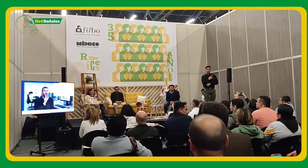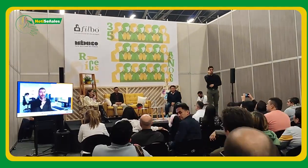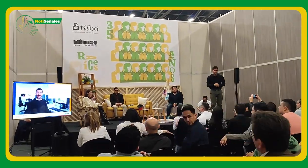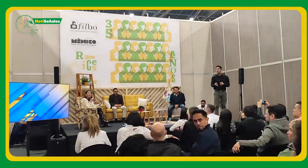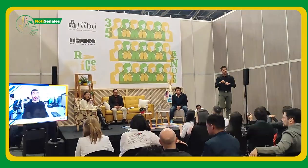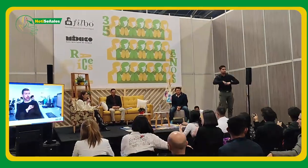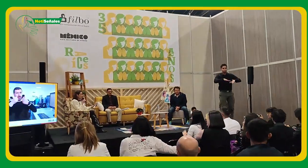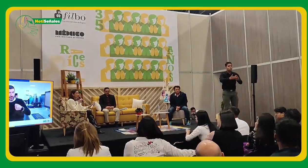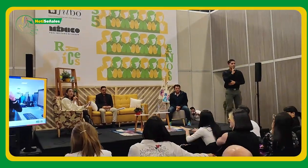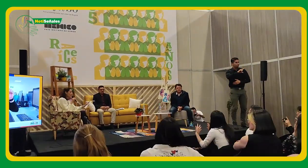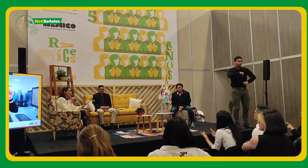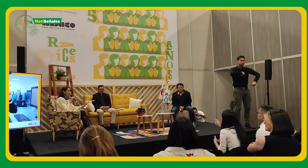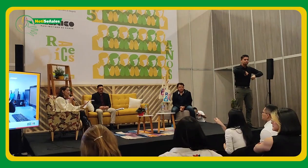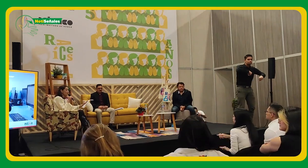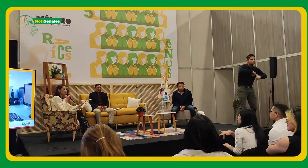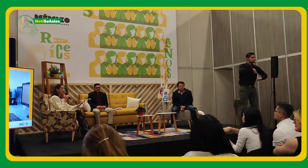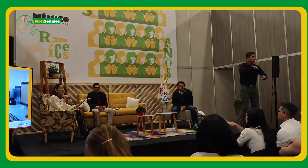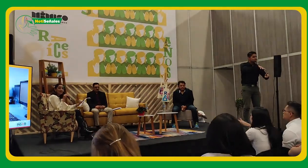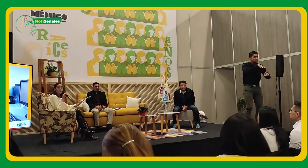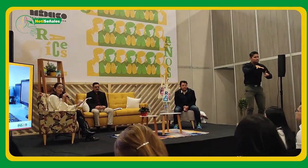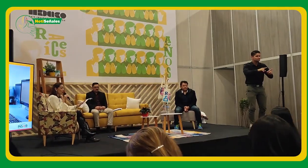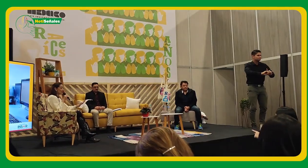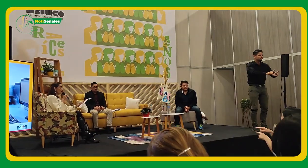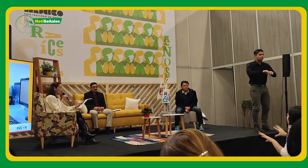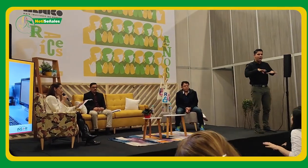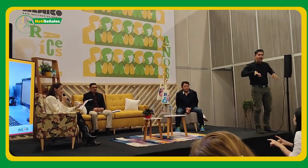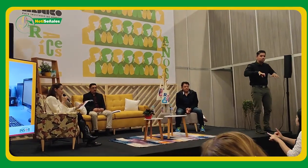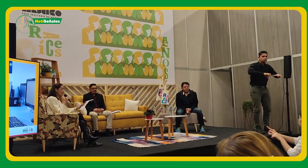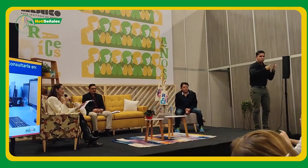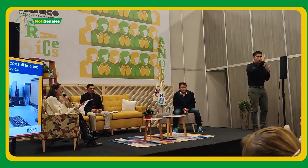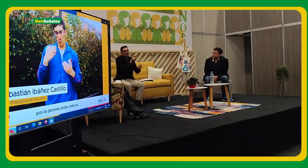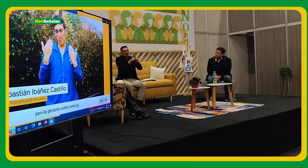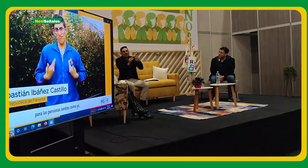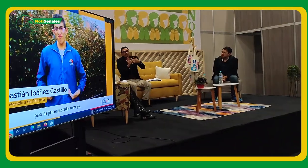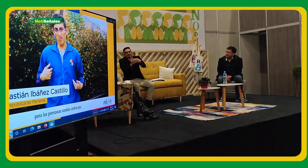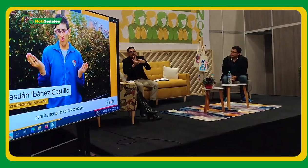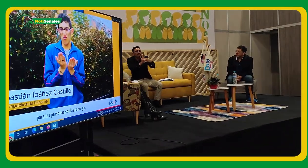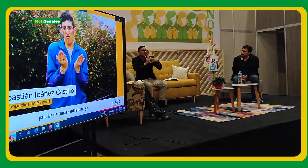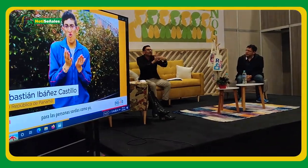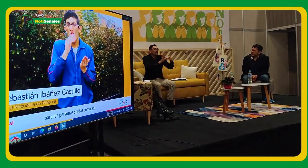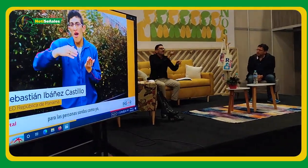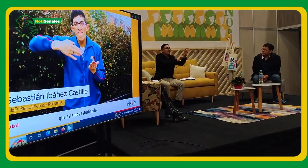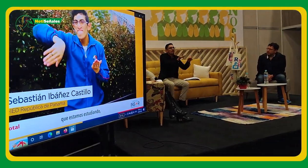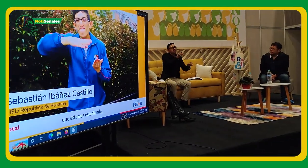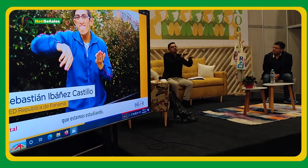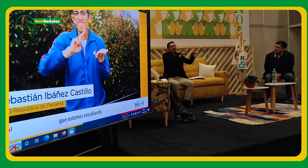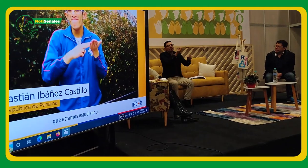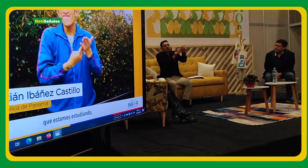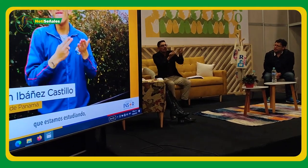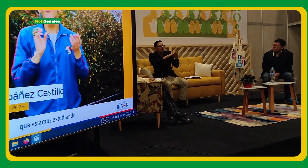mediante la participación activa en la realización de diversas acciones y proyectos. Nada expectante ante un documento como este